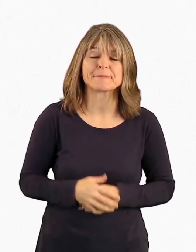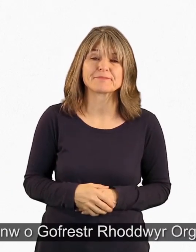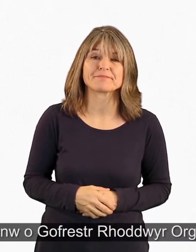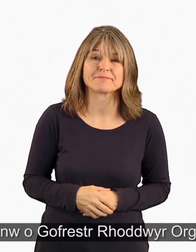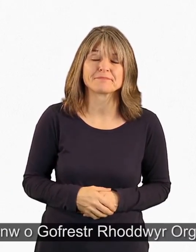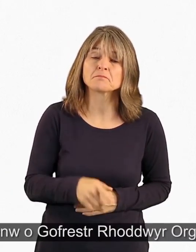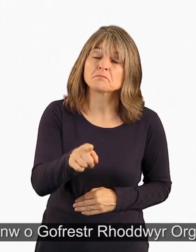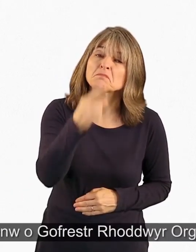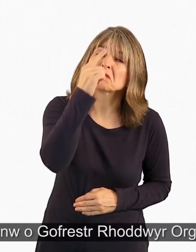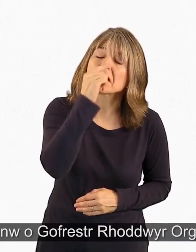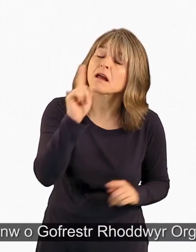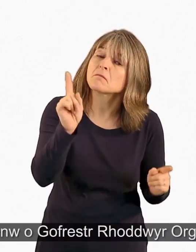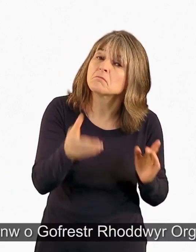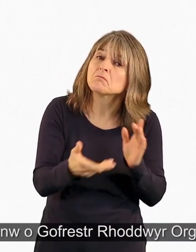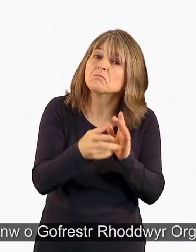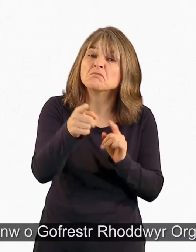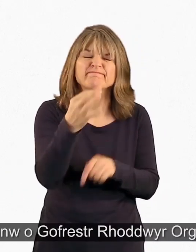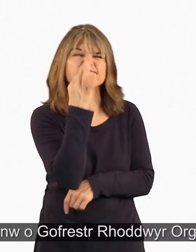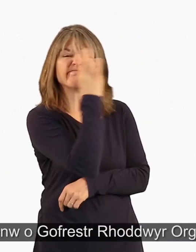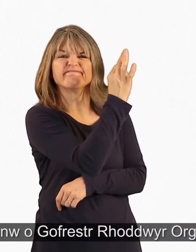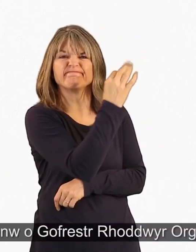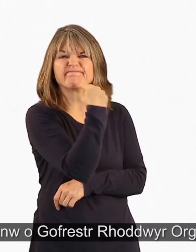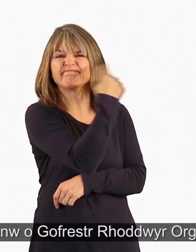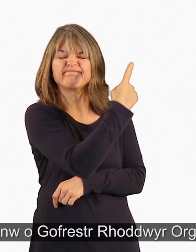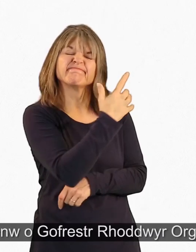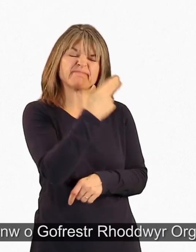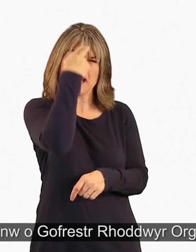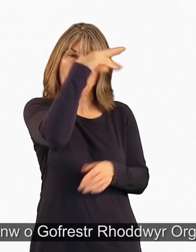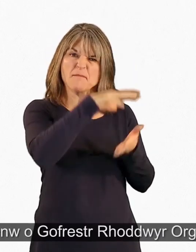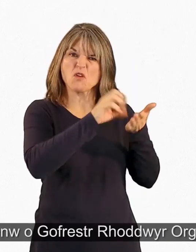Tynnu eich enw o gofrestr rhoddwyr organau y gwasanaeth iechyd genedlaethol.